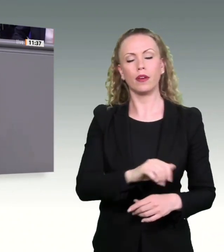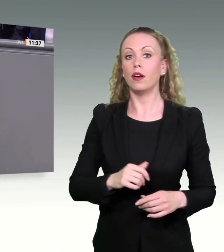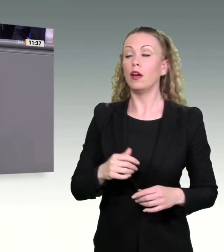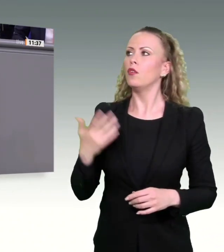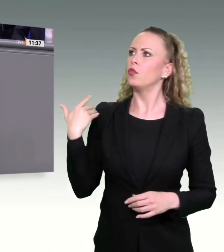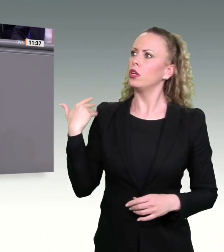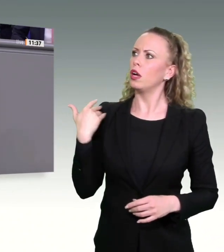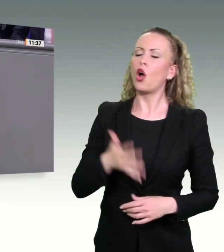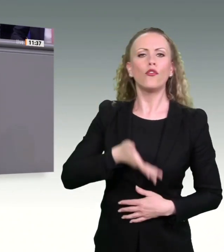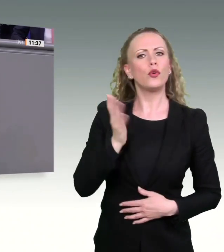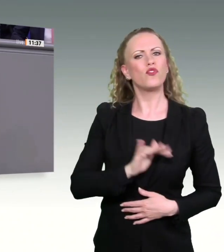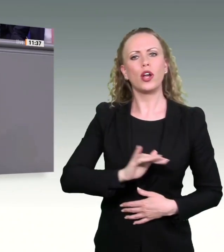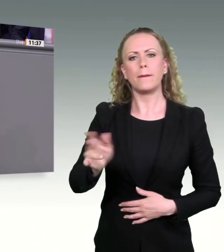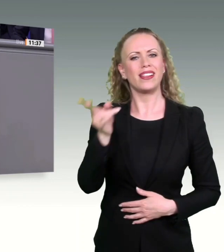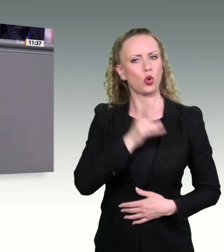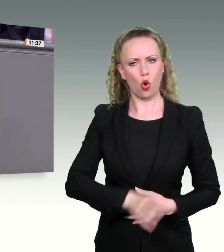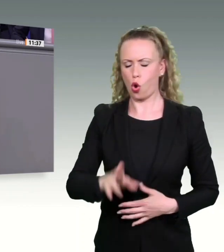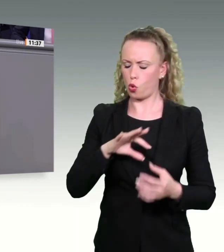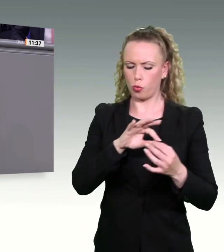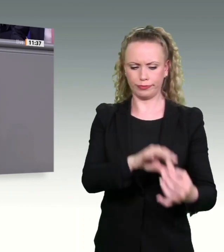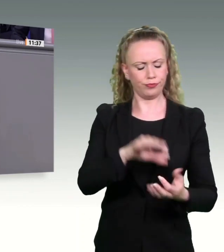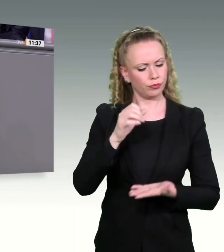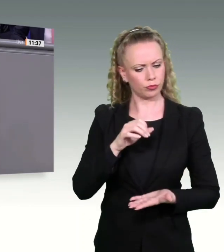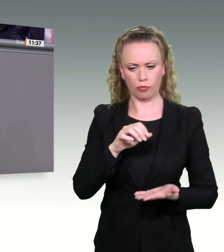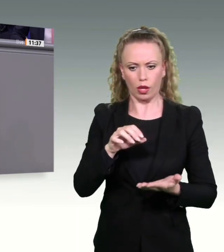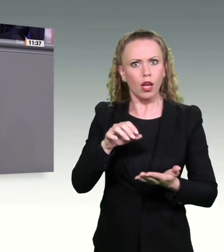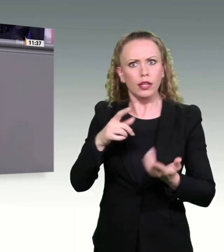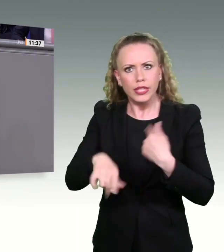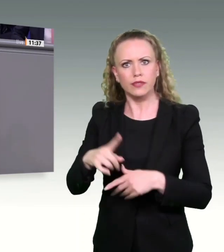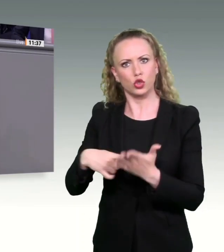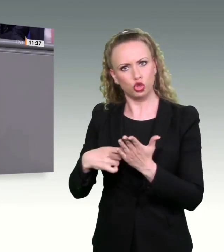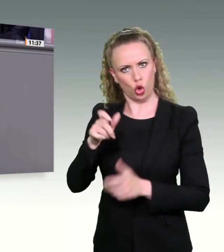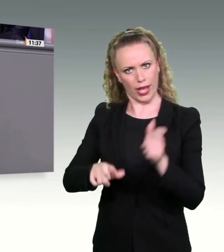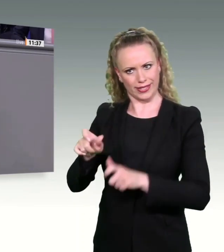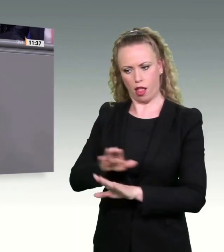ist letztendlich der Steuerzahler jetzt in der Verantwortung für das, was der ausgegeben hat.